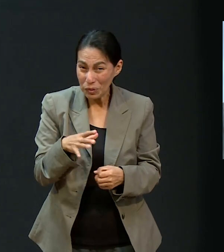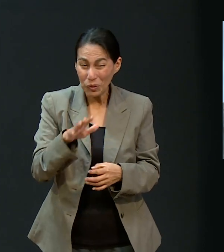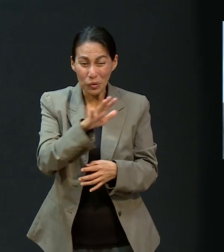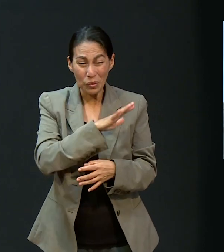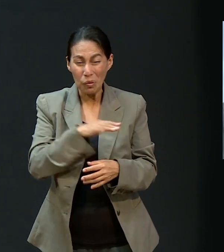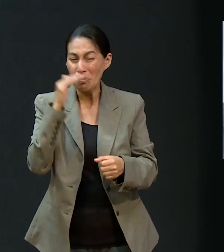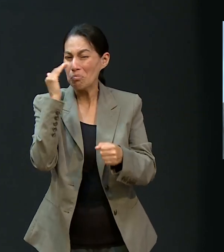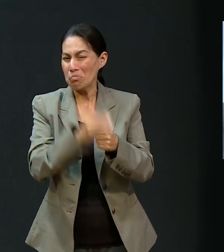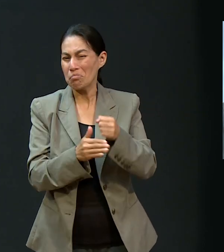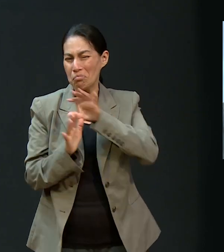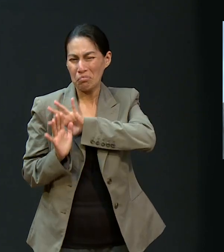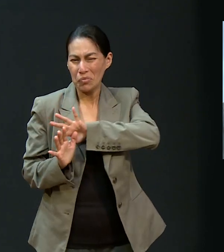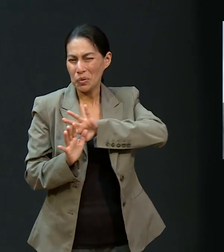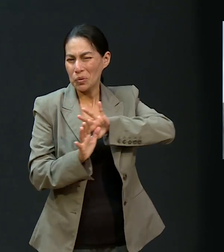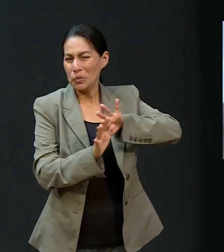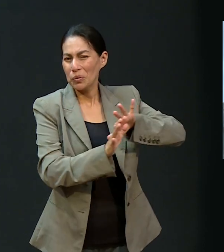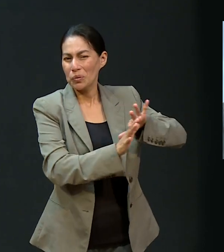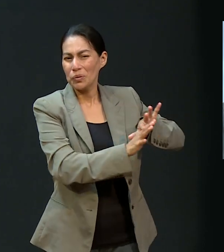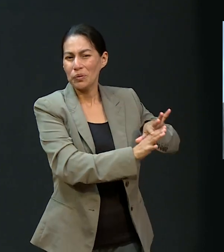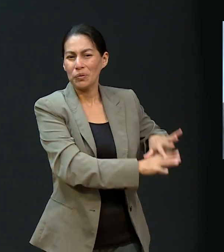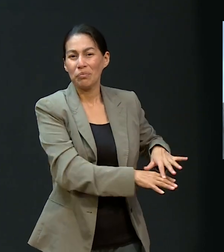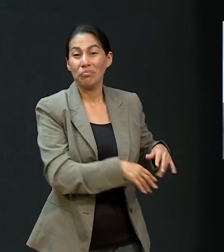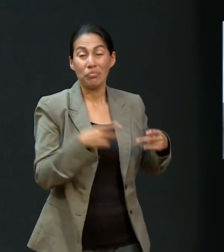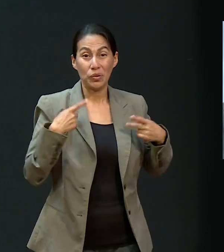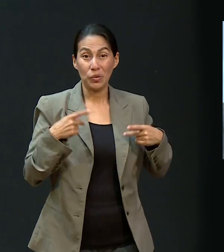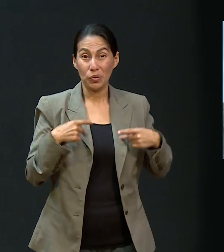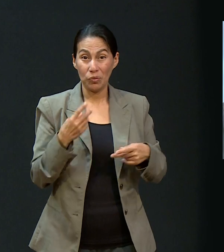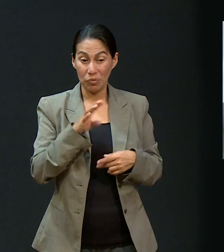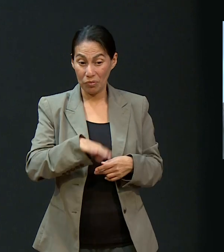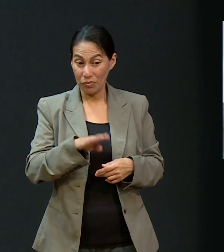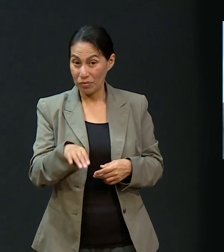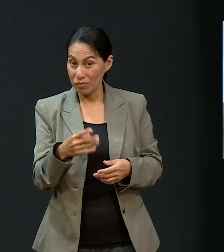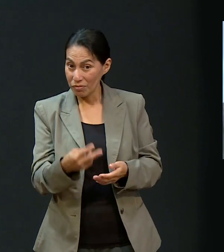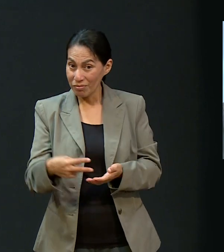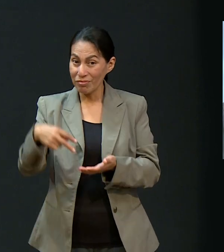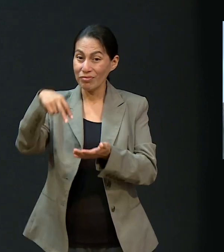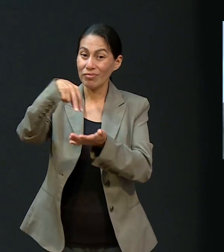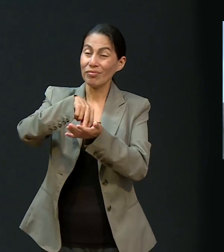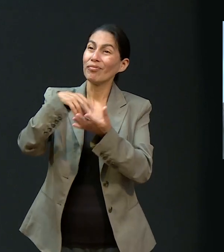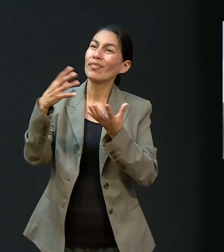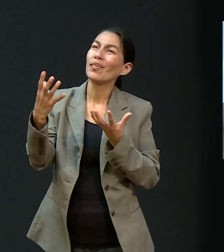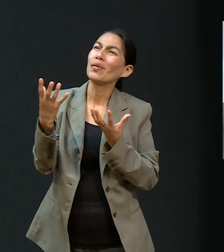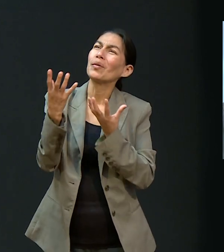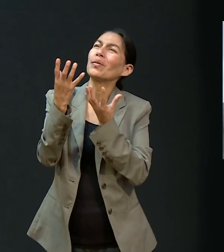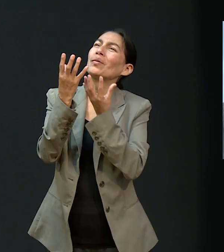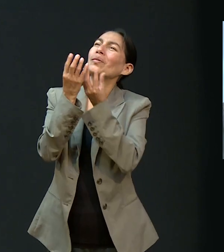Y los, nuestros amados volverán a encontrarse con nosotros. Y Dios,